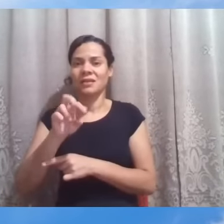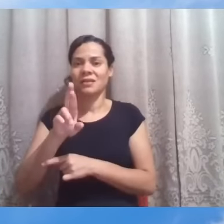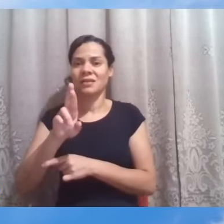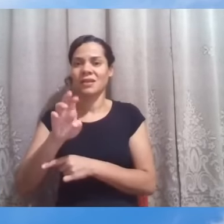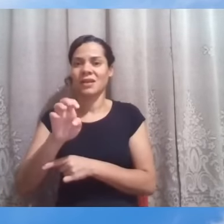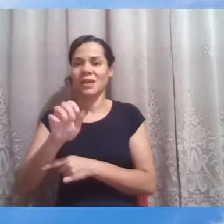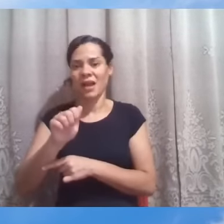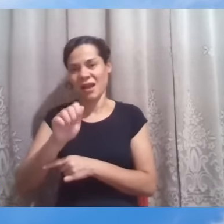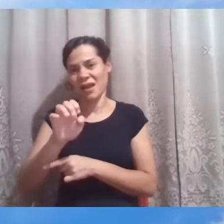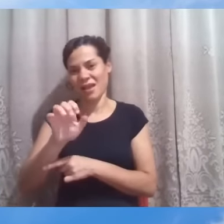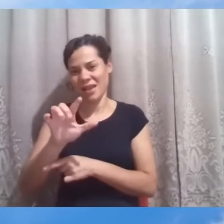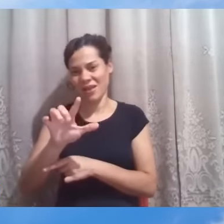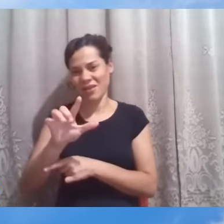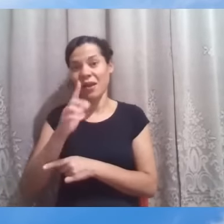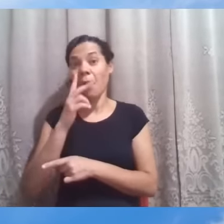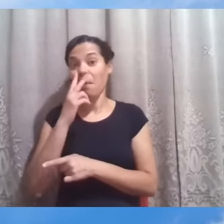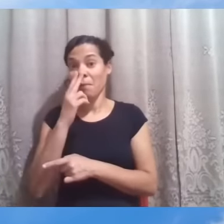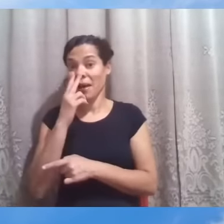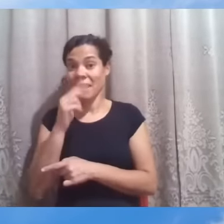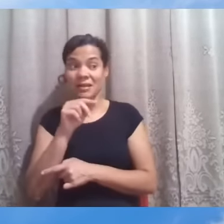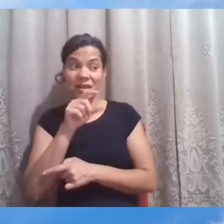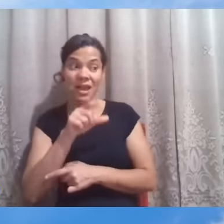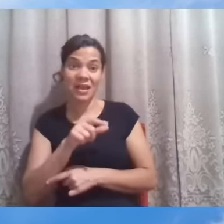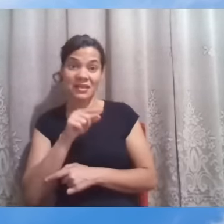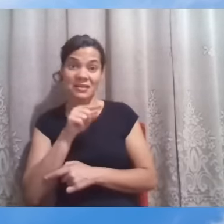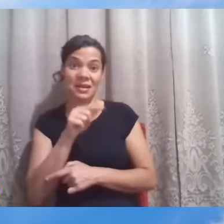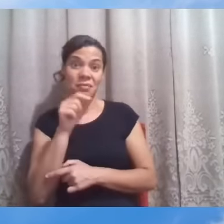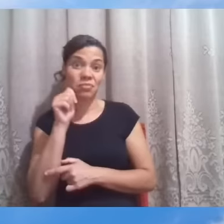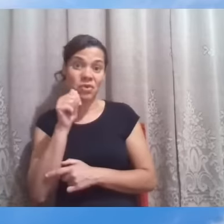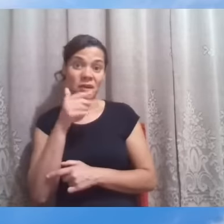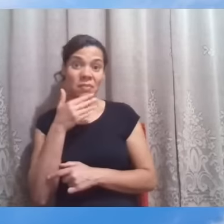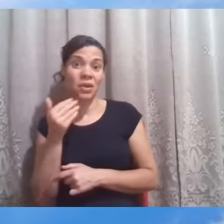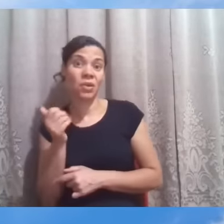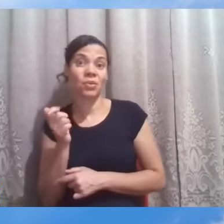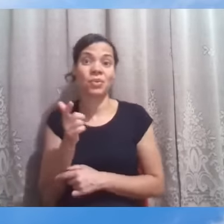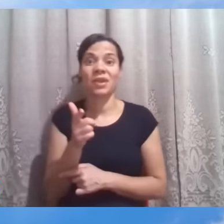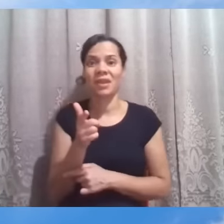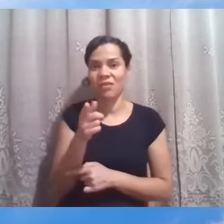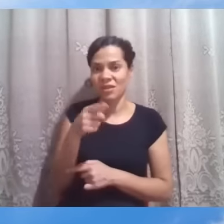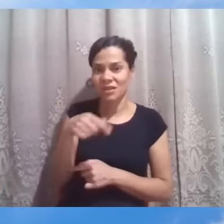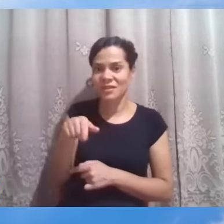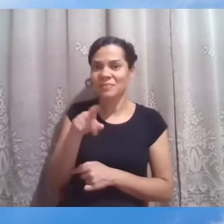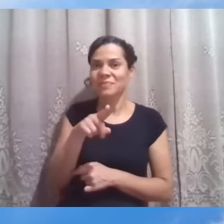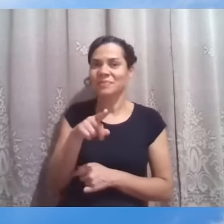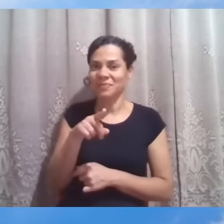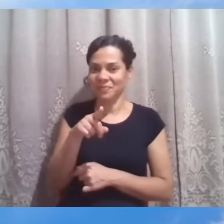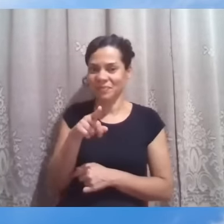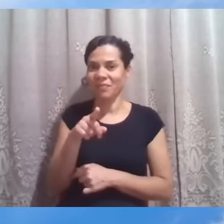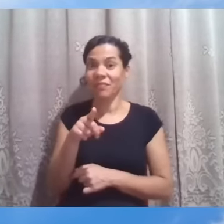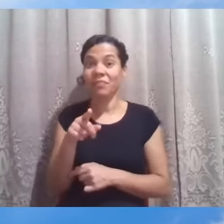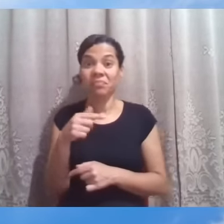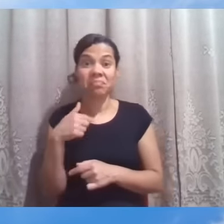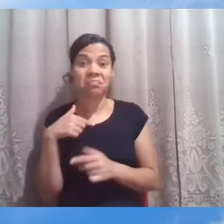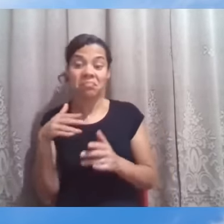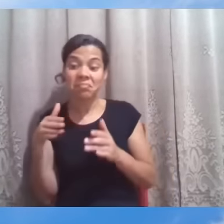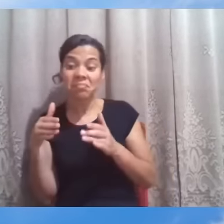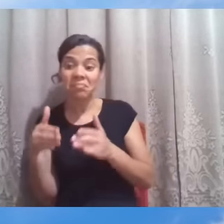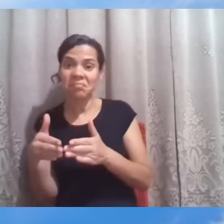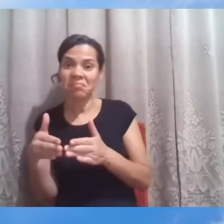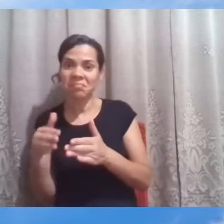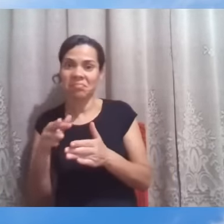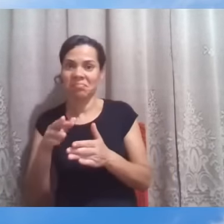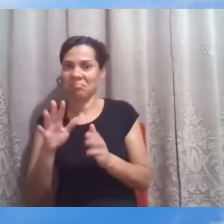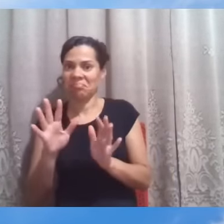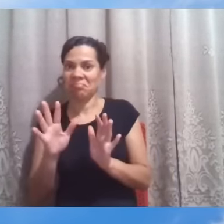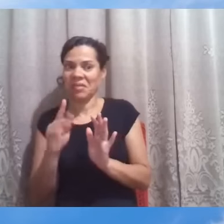A condição dela é melhor que a de vocês. O foco da minha atuação não era com eles, mas se ela vem a mim, o